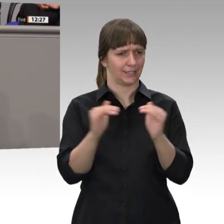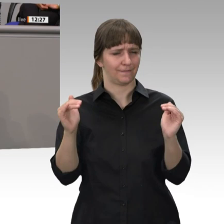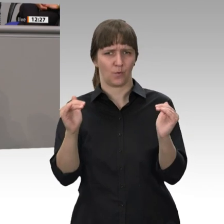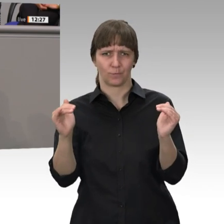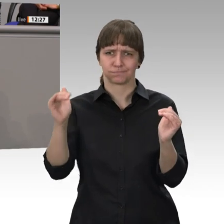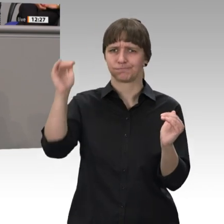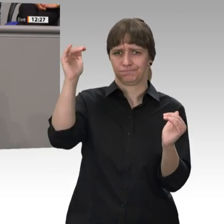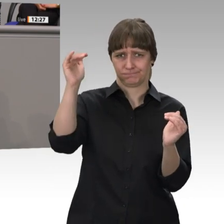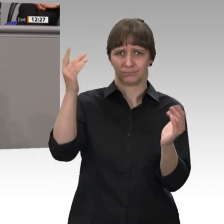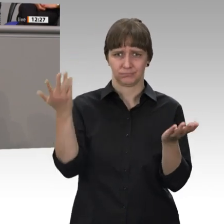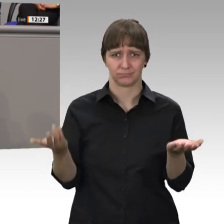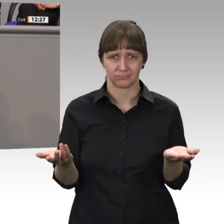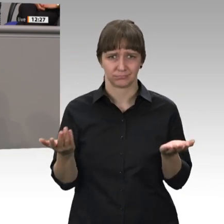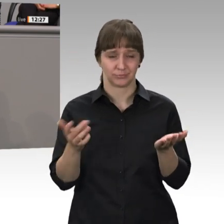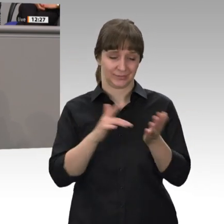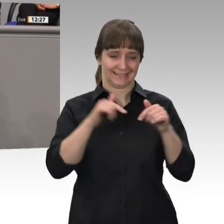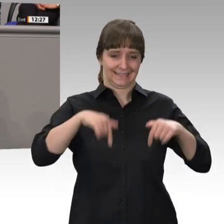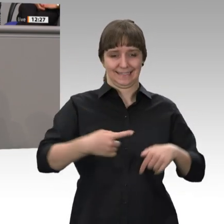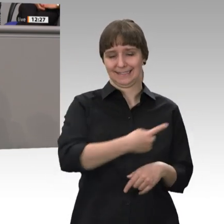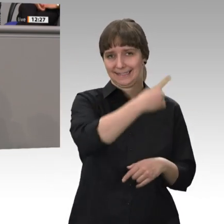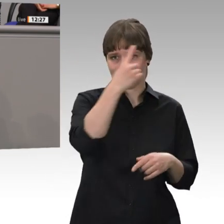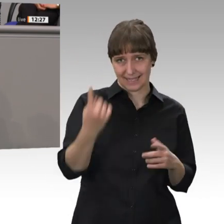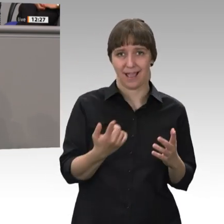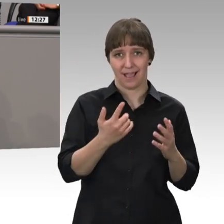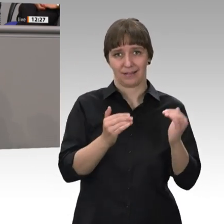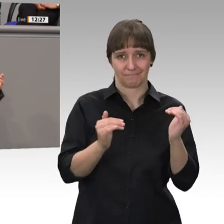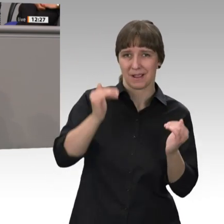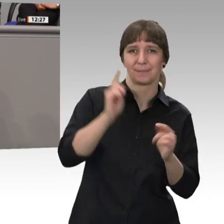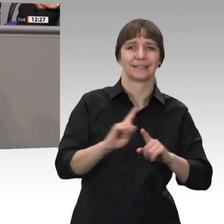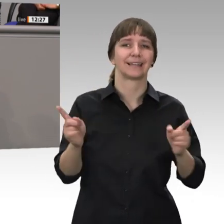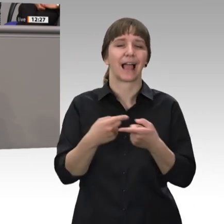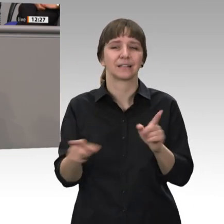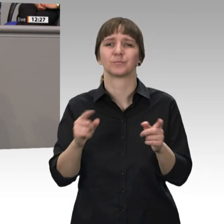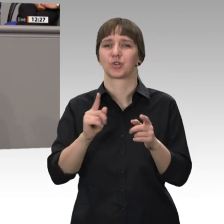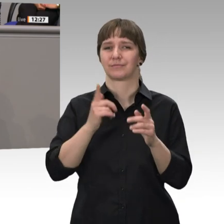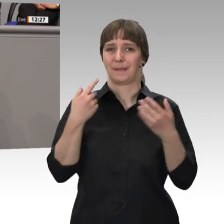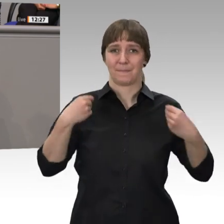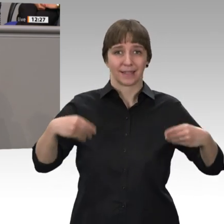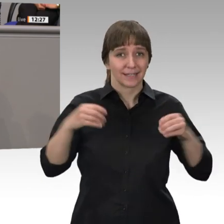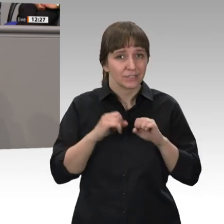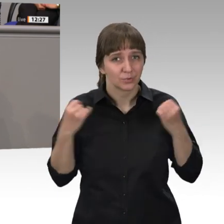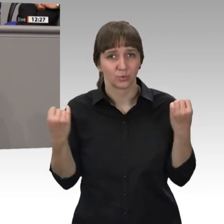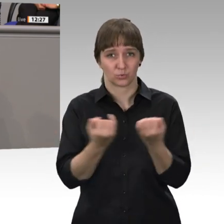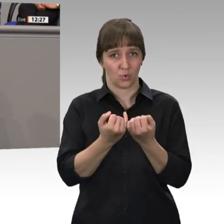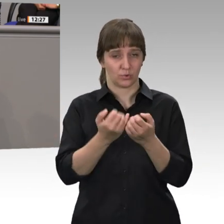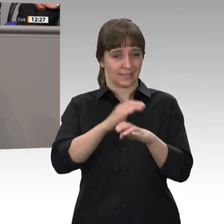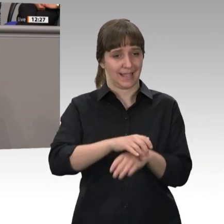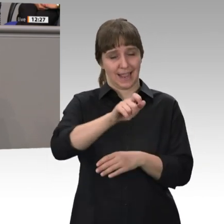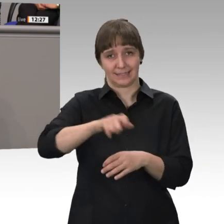steigen wie die Renten in diesem Jahr. Das führt dazu, dass das Rentenniveau steigt, ohne dass sich an der materiellen Situation der Rentnerinnen und Rentner irgendetwas geändert